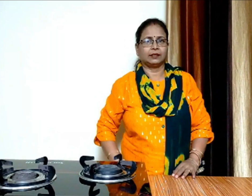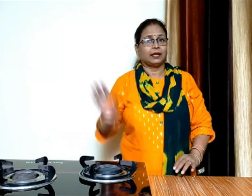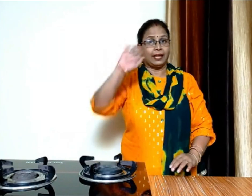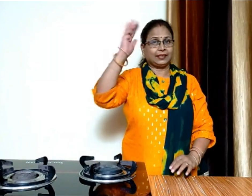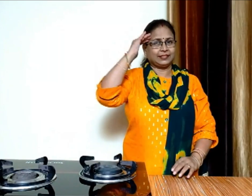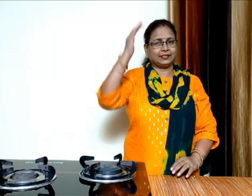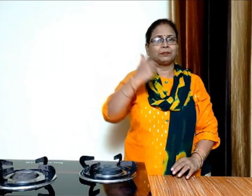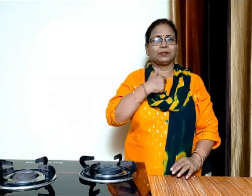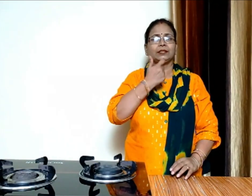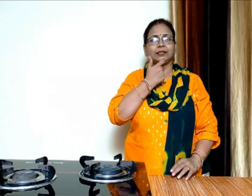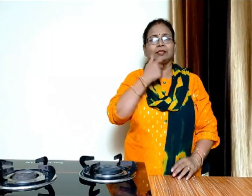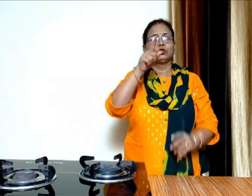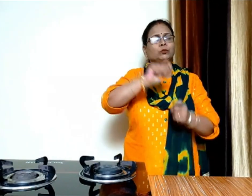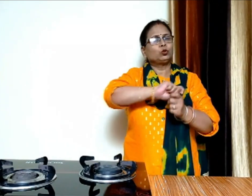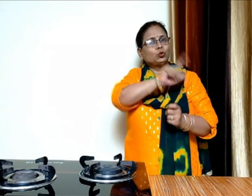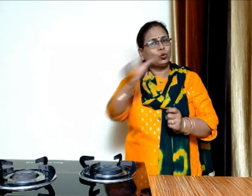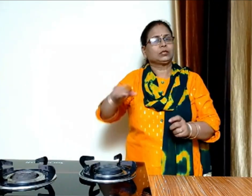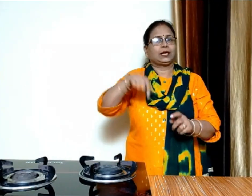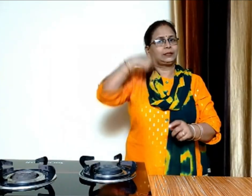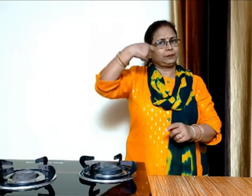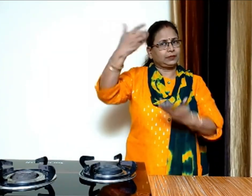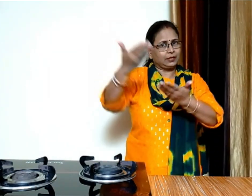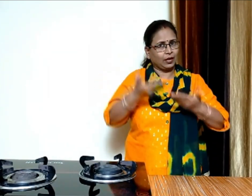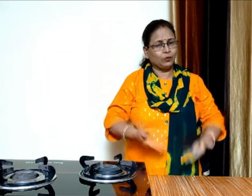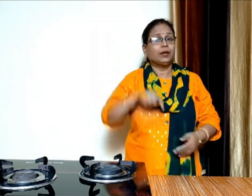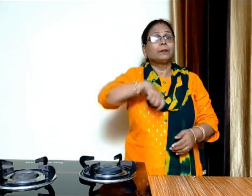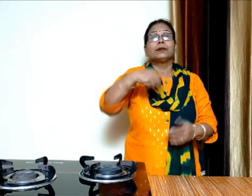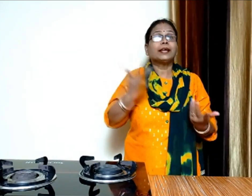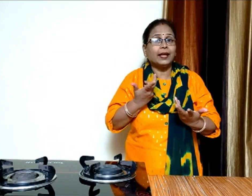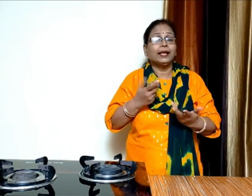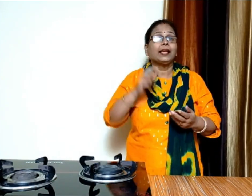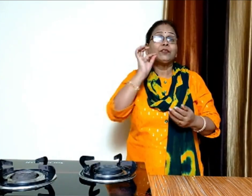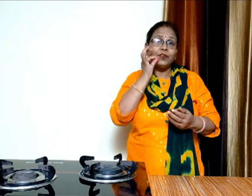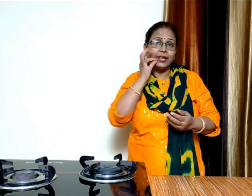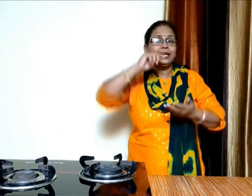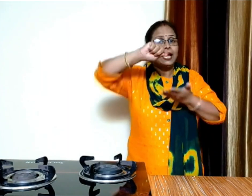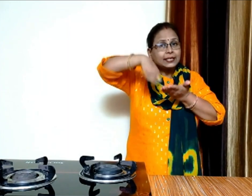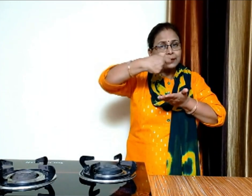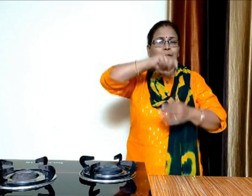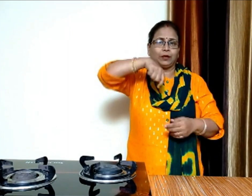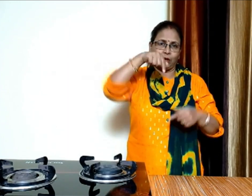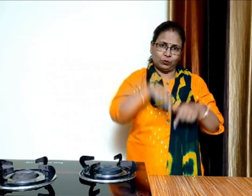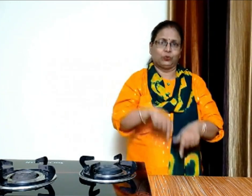हलो फ्रेंड्स मैं शिक्का आप सभी का अपने यूट्यूब प्वनल पर स्वागत करती हूँ आज हम फ्रूट क्रीम बनाएंगे